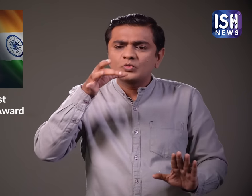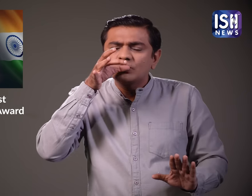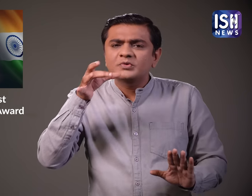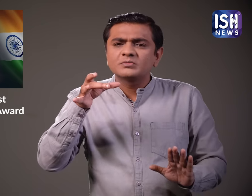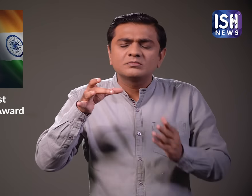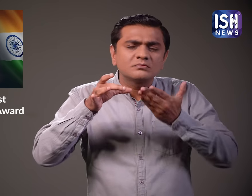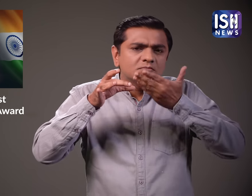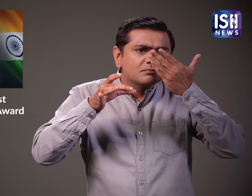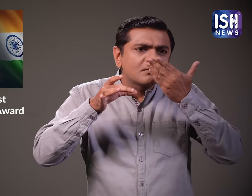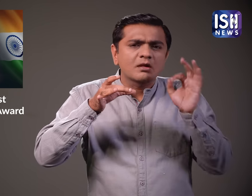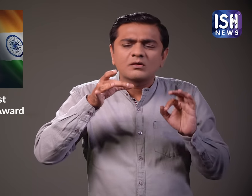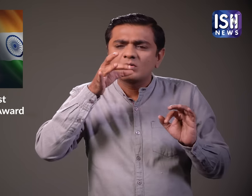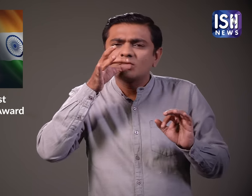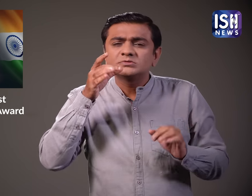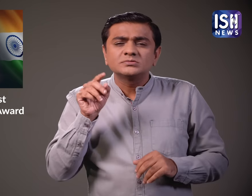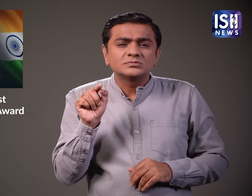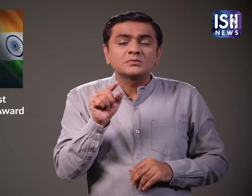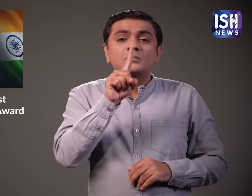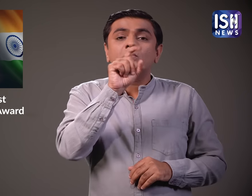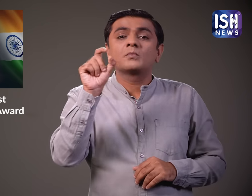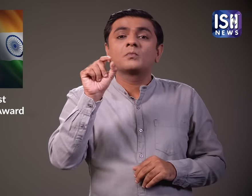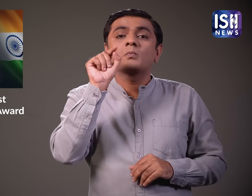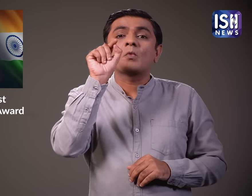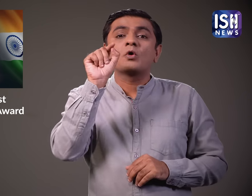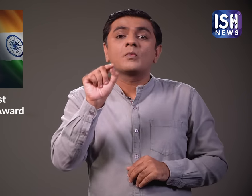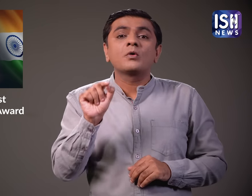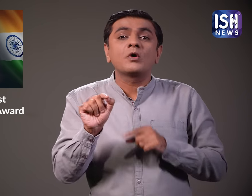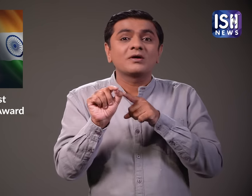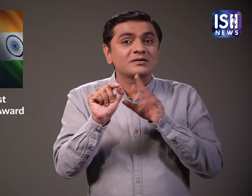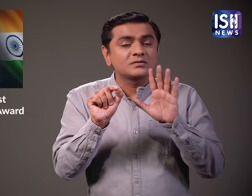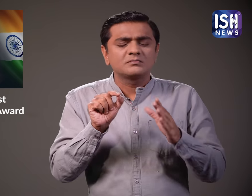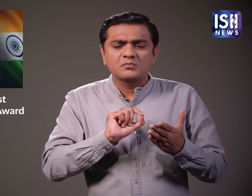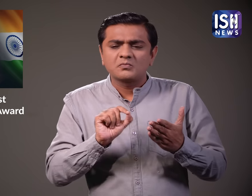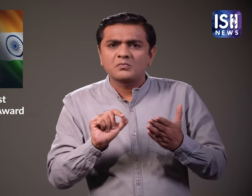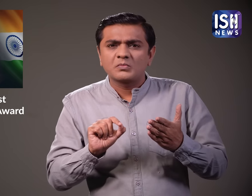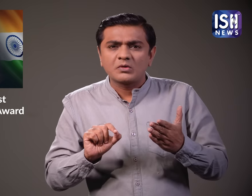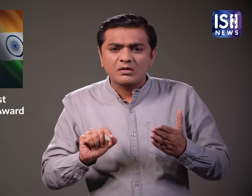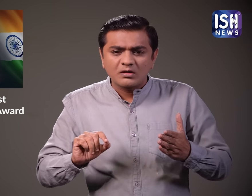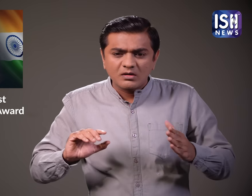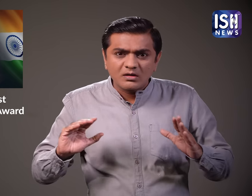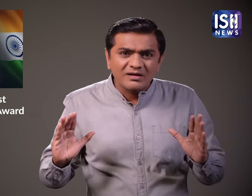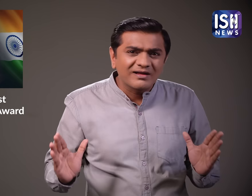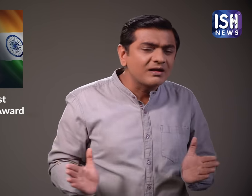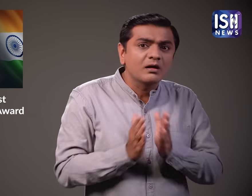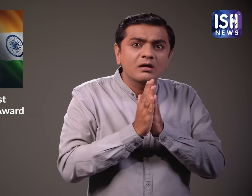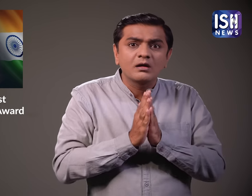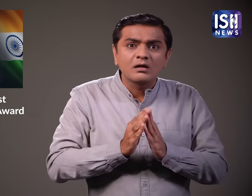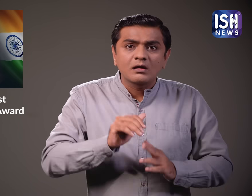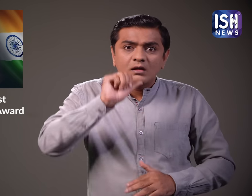सुगन स्वाद और फिनिश पर ध्यान के इंद्रित करते हुए उन्हें 100 पॉइंट के आधार पर रेट किया गया दुनिया भर की